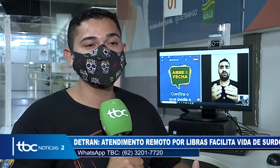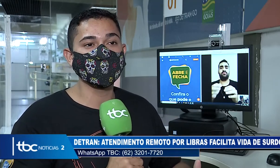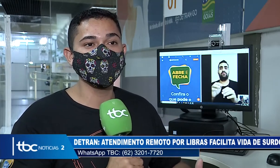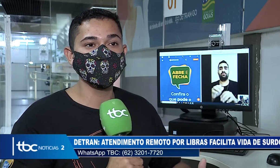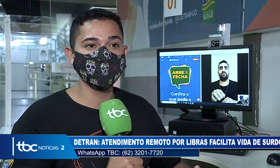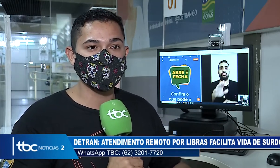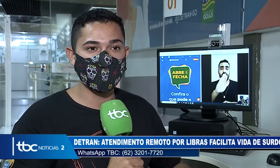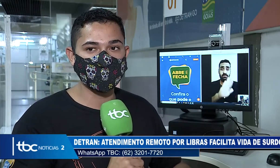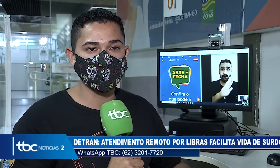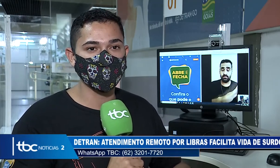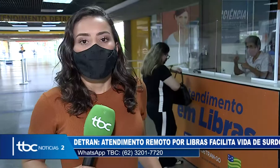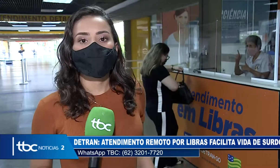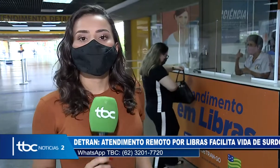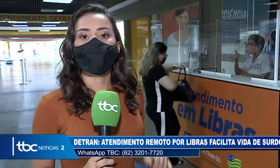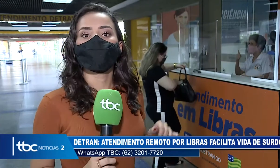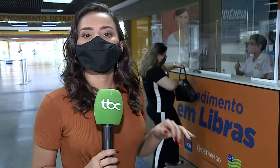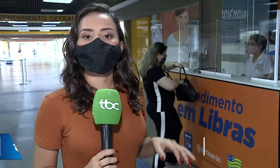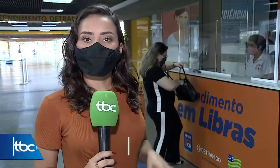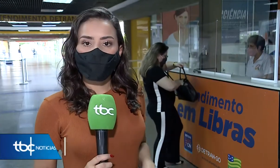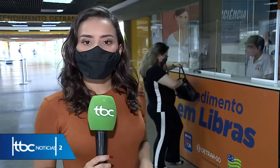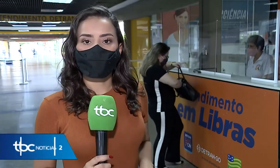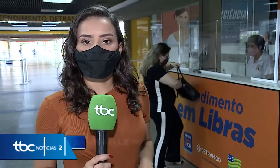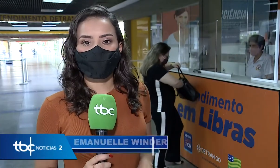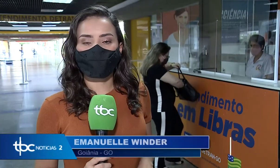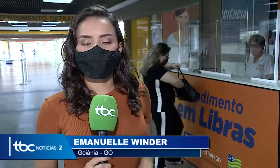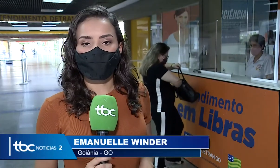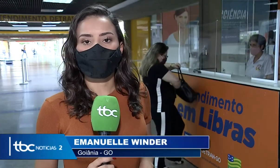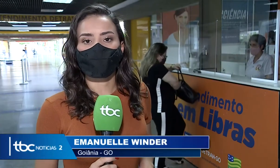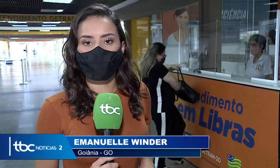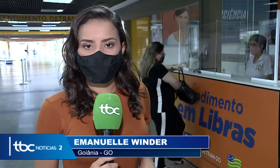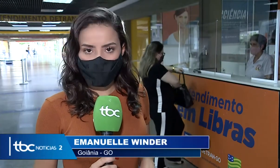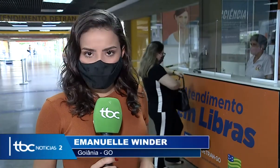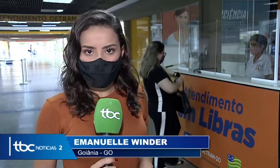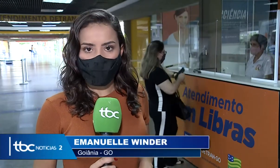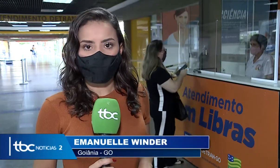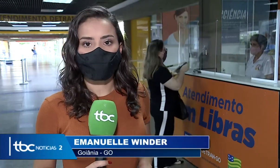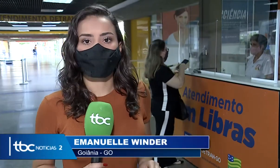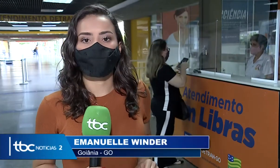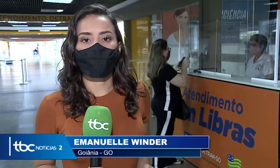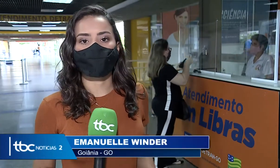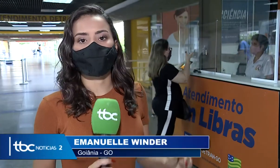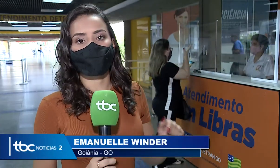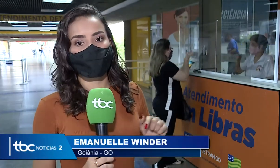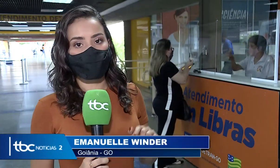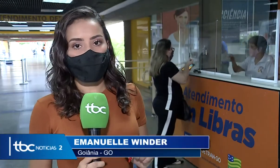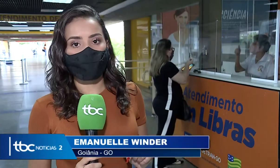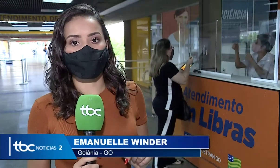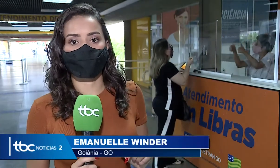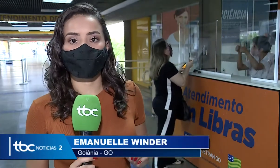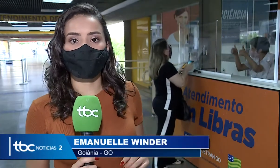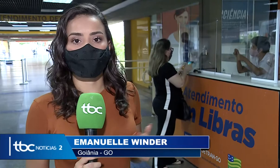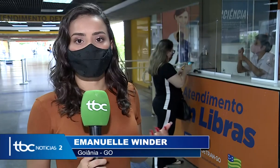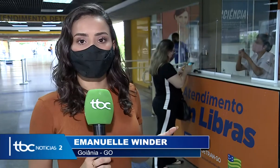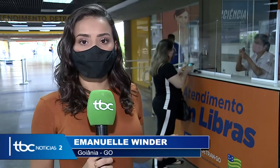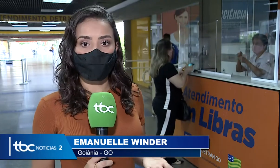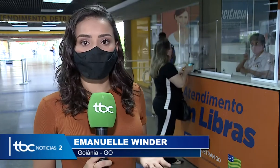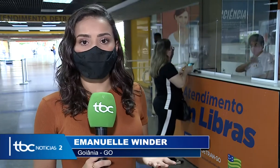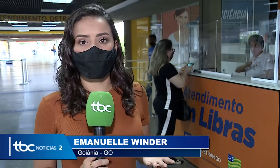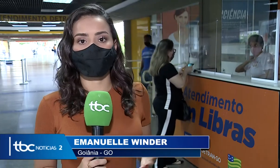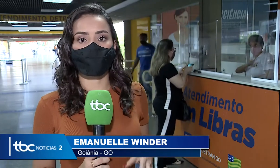saber isso de casa. Esse serviço também é oferecido de forma presencial. O usuário que precisar pode vir até o Detran para receber